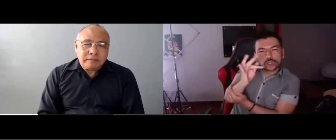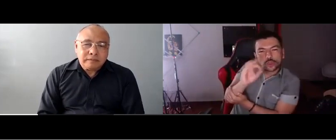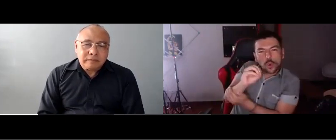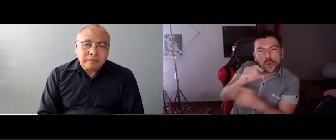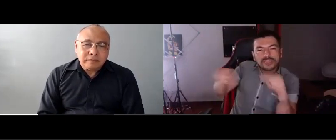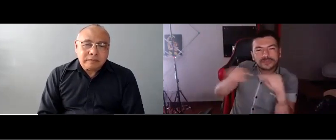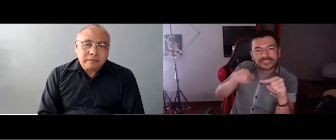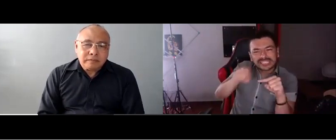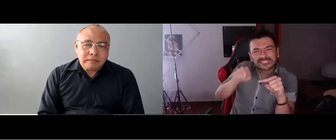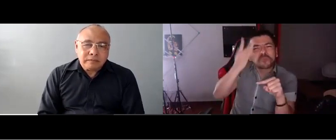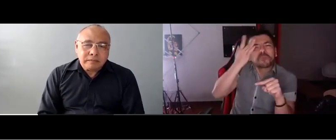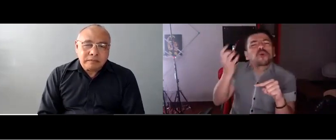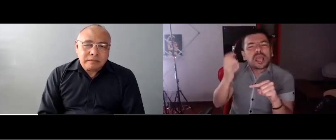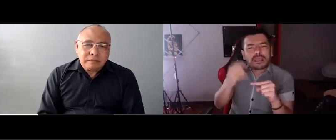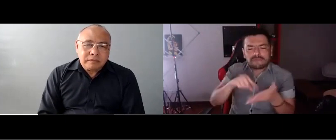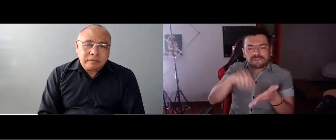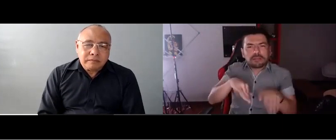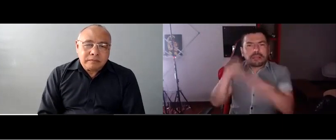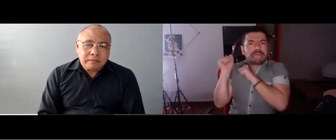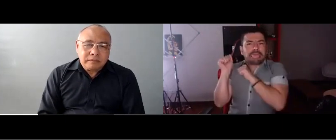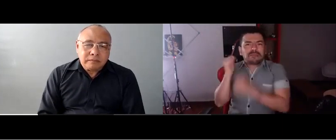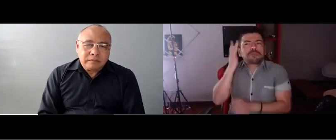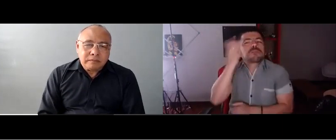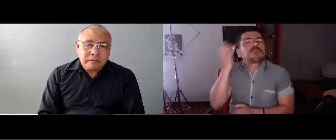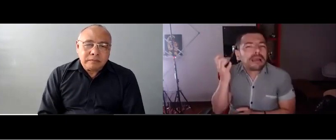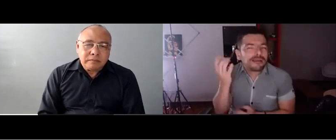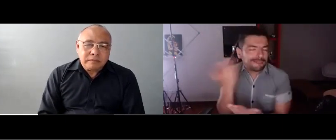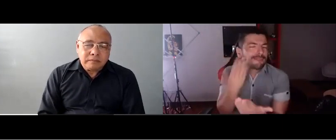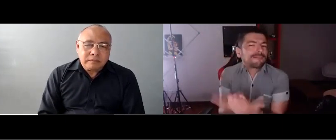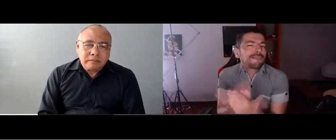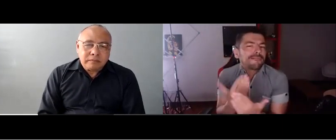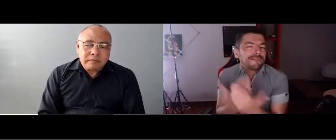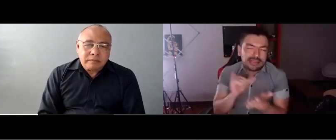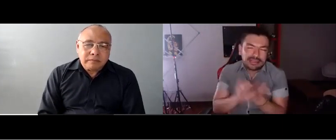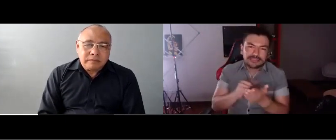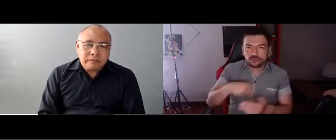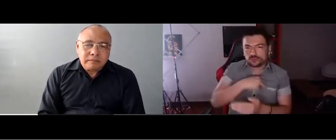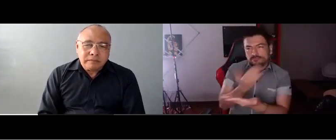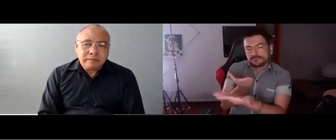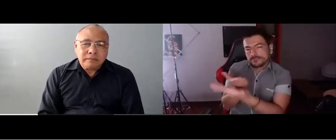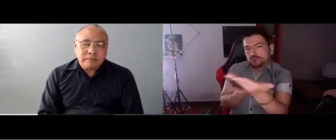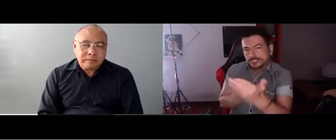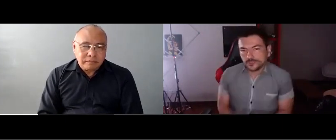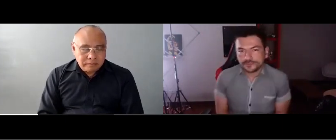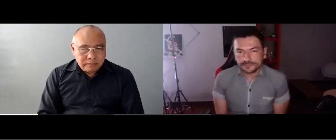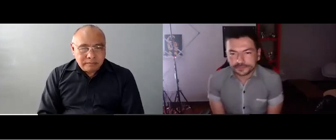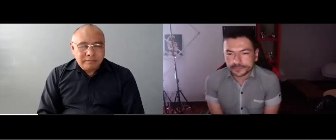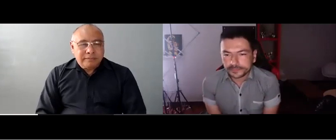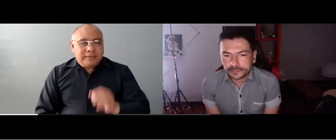de decir que requerimos que esto se solucione con mayor prontitud. Y para eso, pues es que hemos hablado del acto